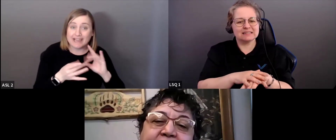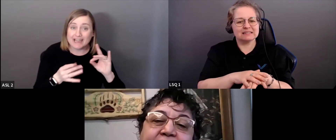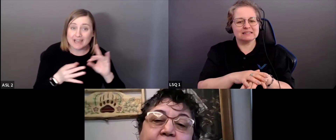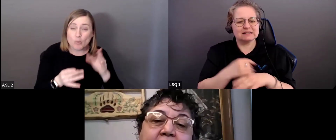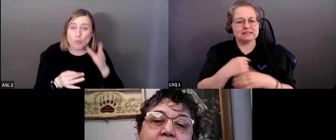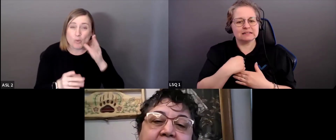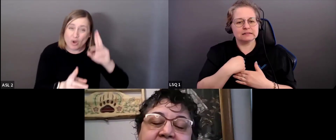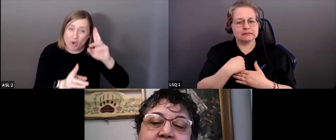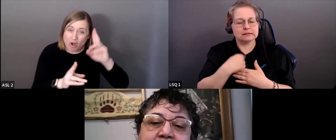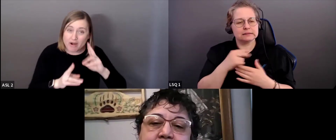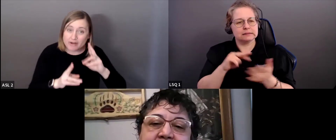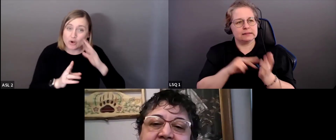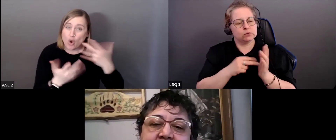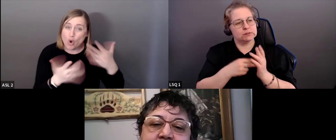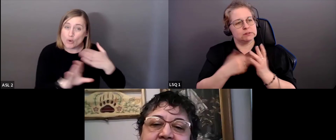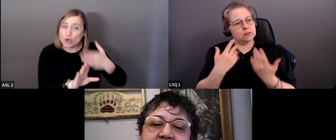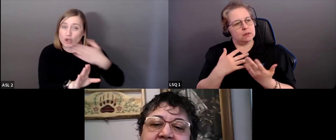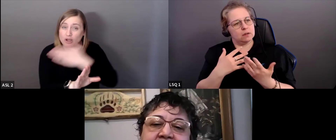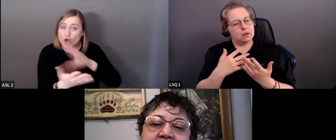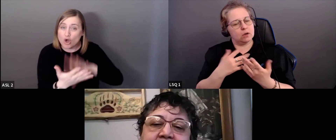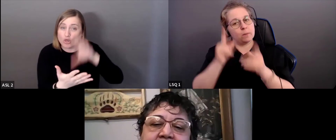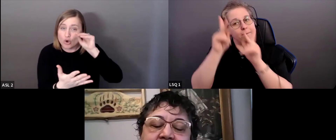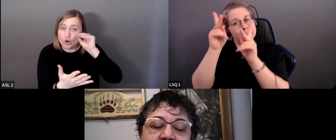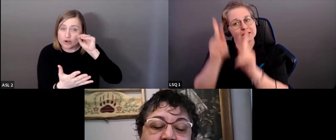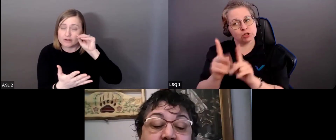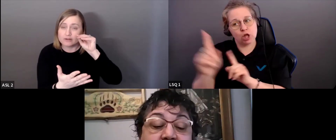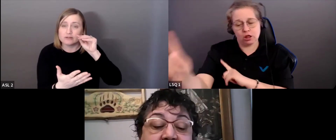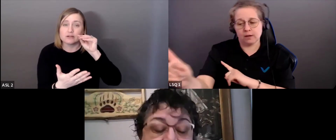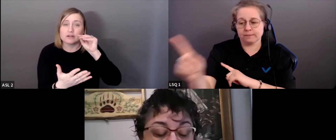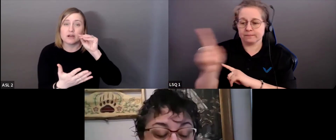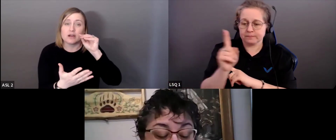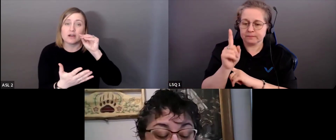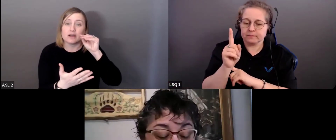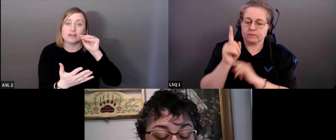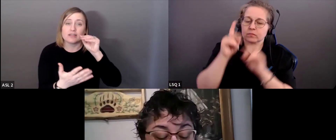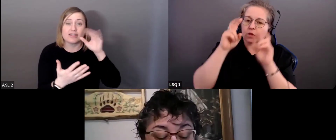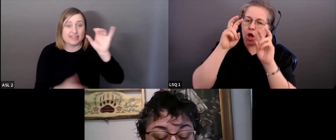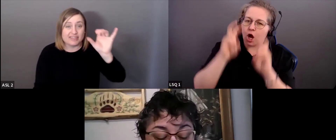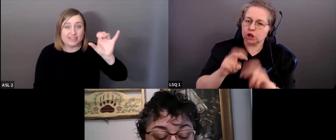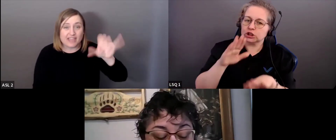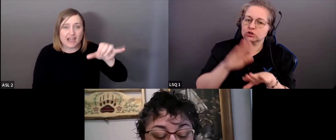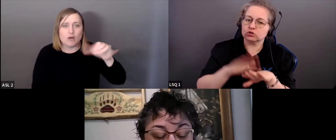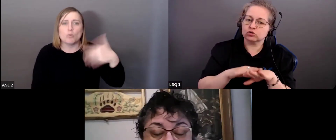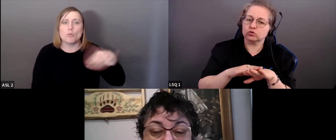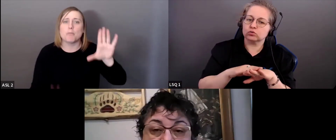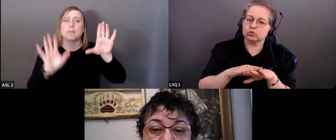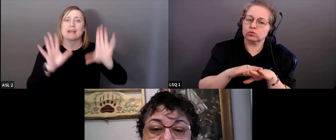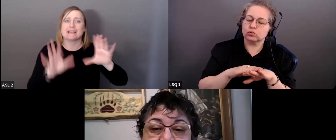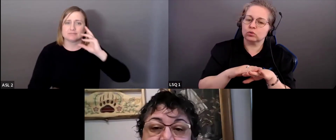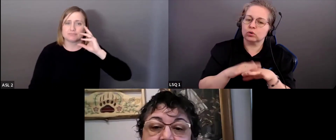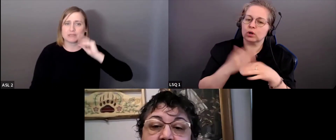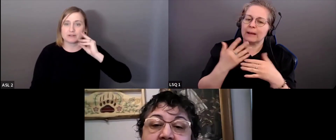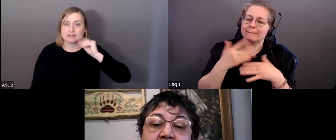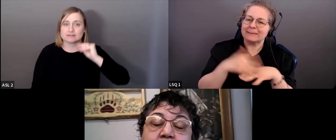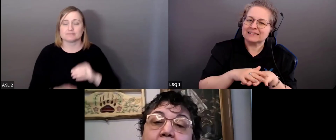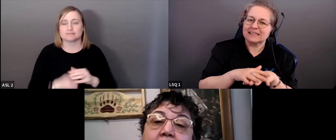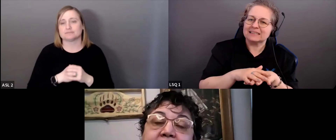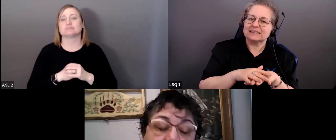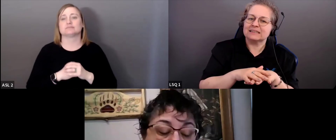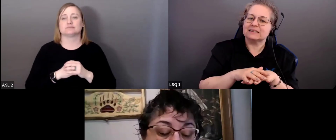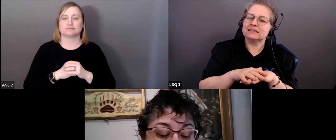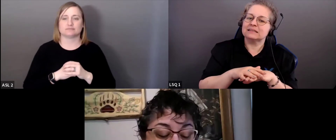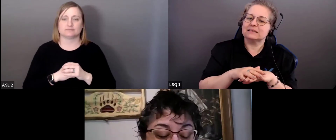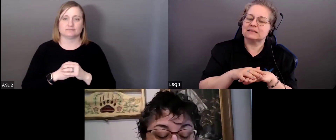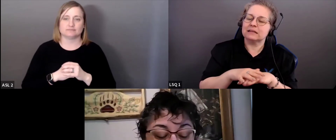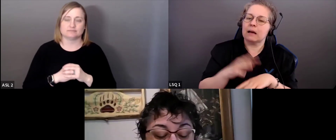finalement, quelqu'un qui vient faire des recherches sur les métiers avant de venir me poser des questions